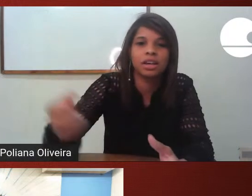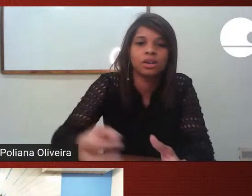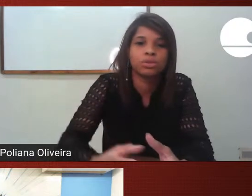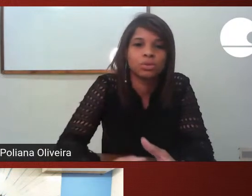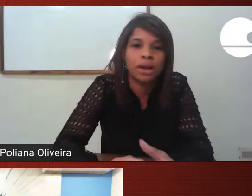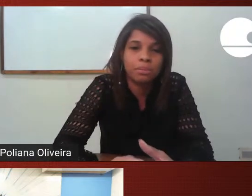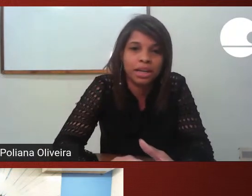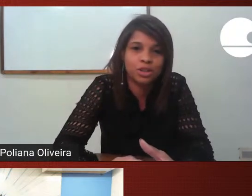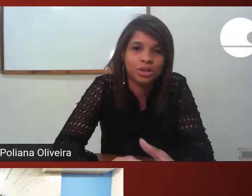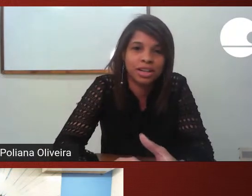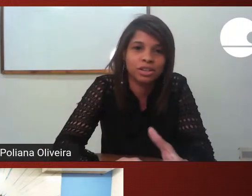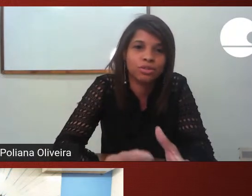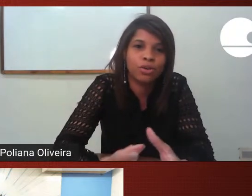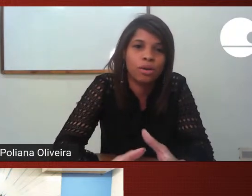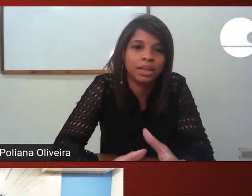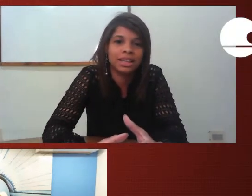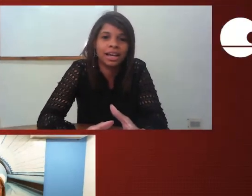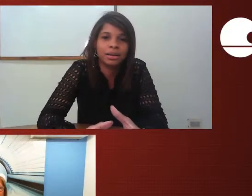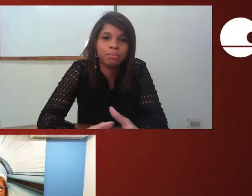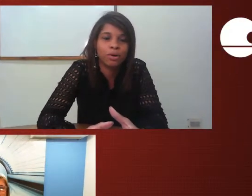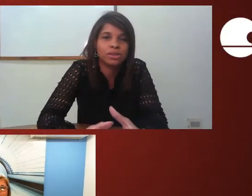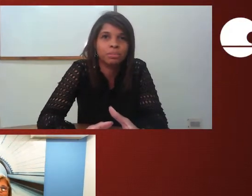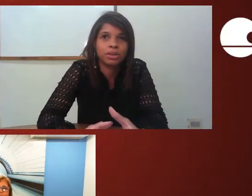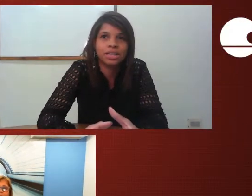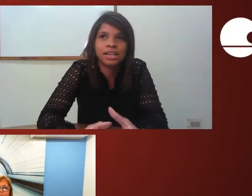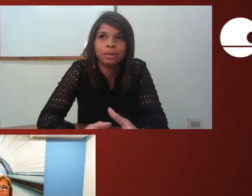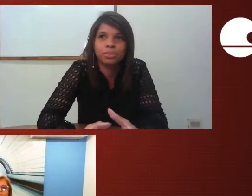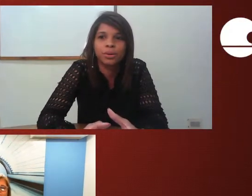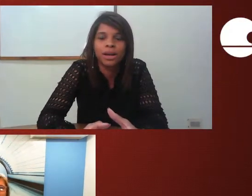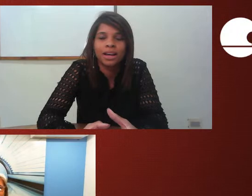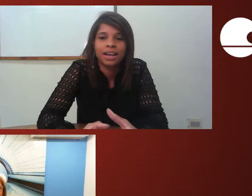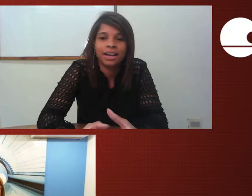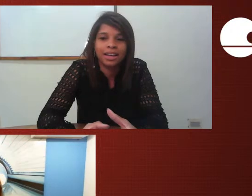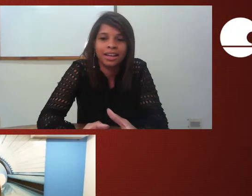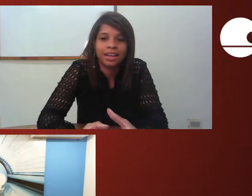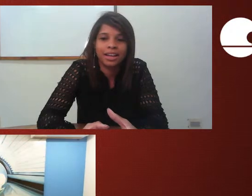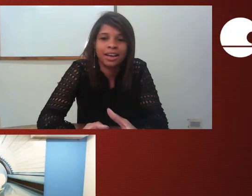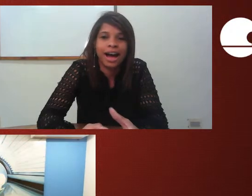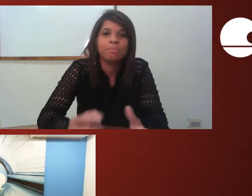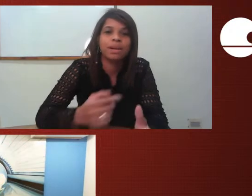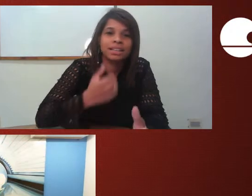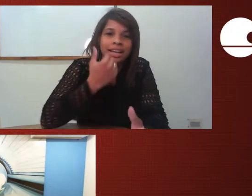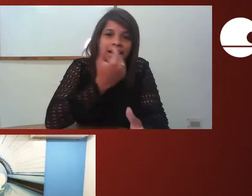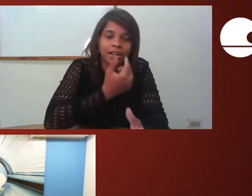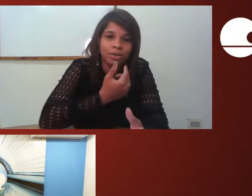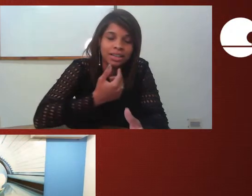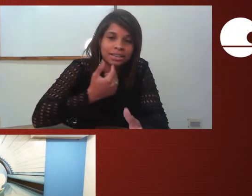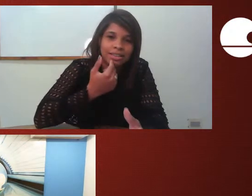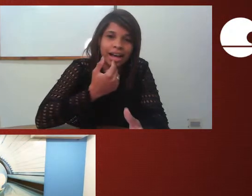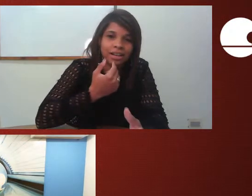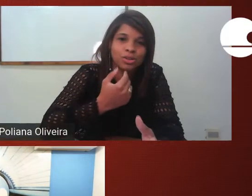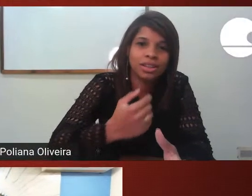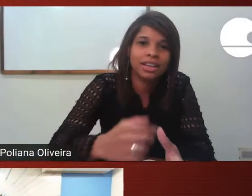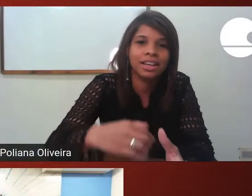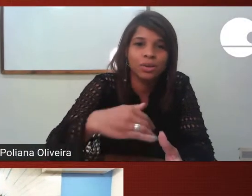futuramente né de forma que ele possa por exemplo aprender a oralidade e